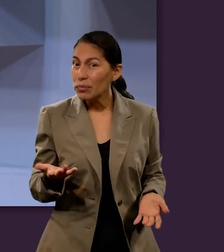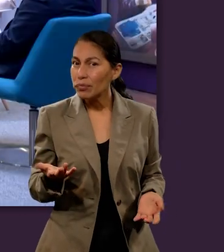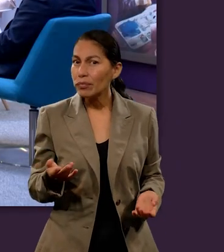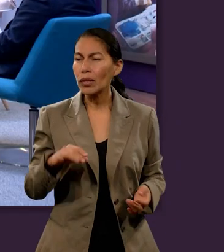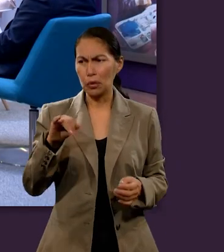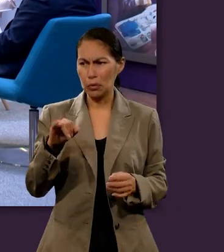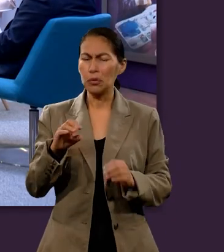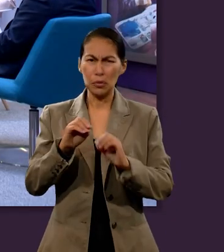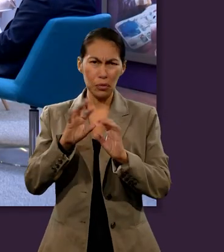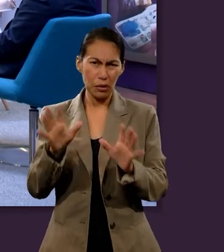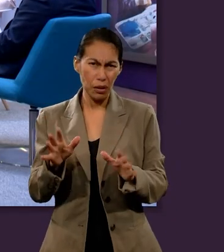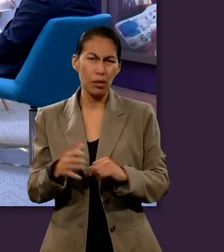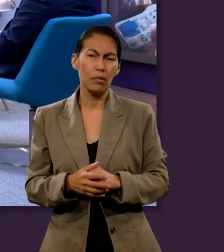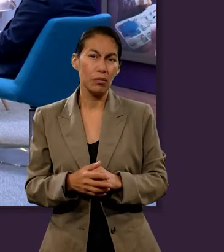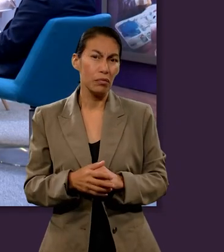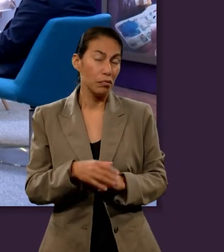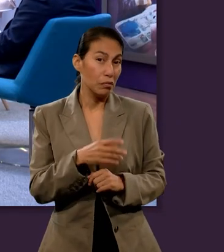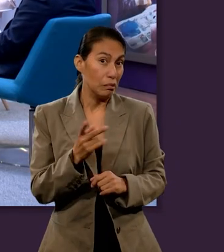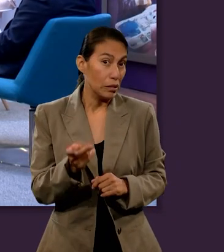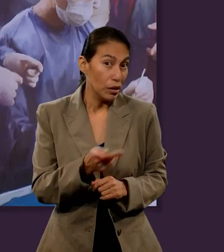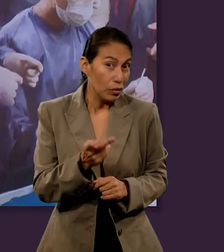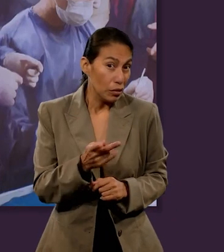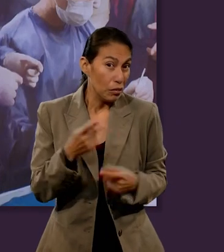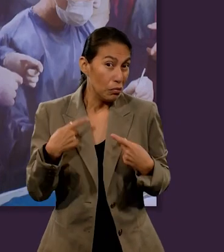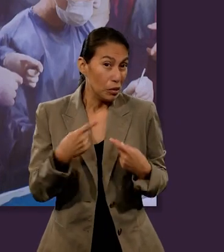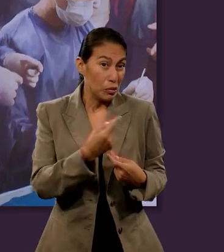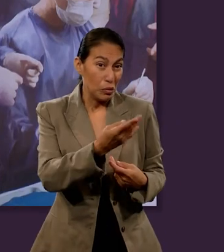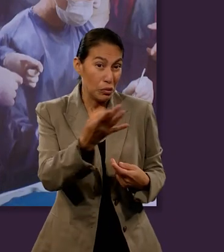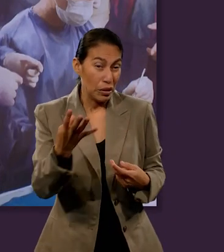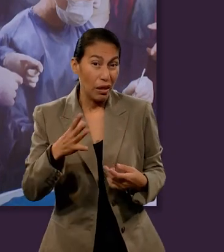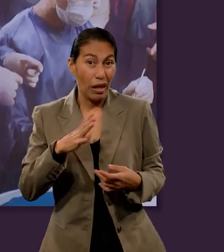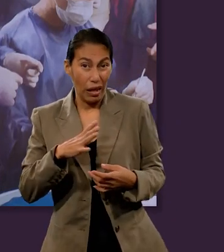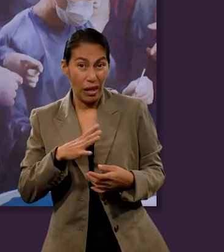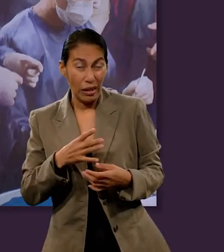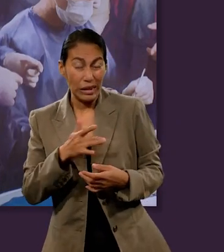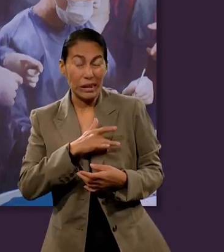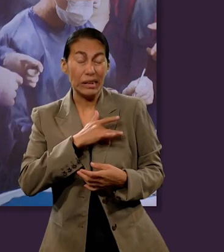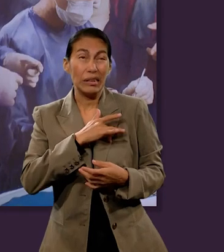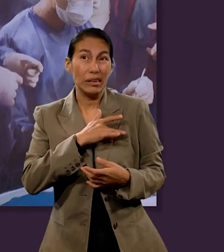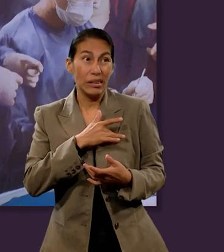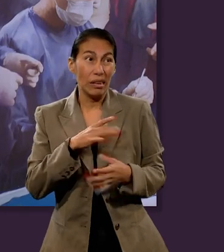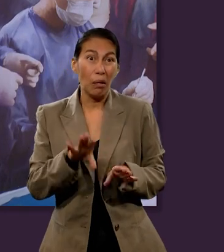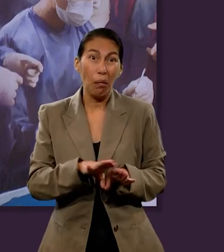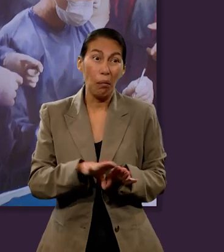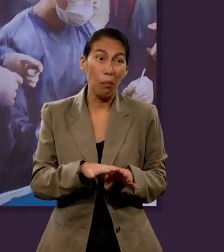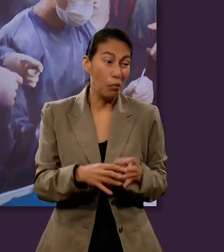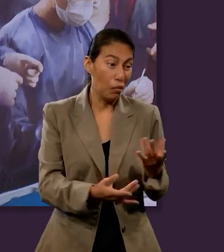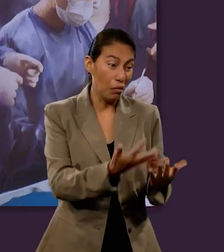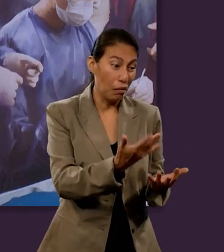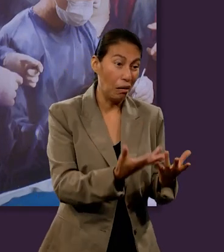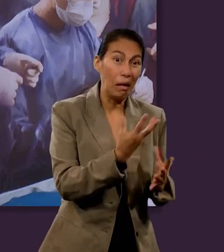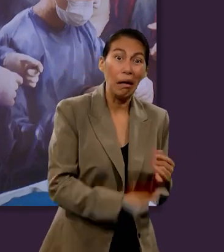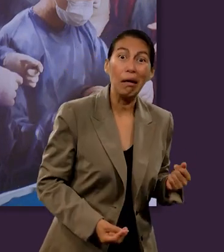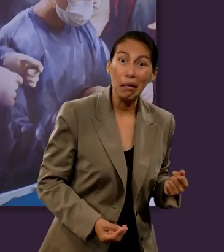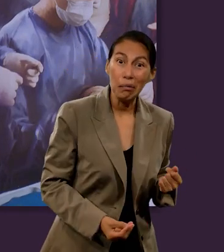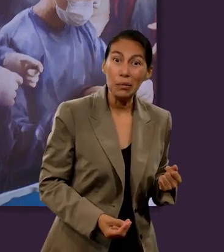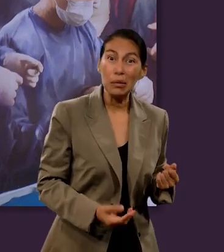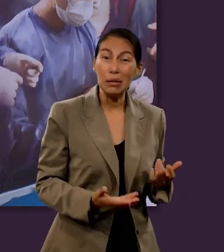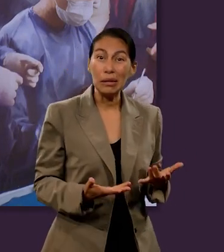por llamarlo de alguna manera? Claro, y puede ser una pregunta que esté en el corazón de muchas personas, ¿cómo hago para huir de